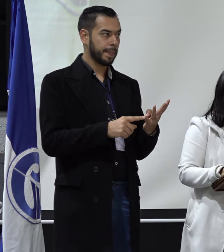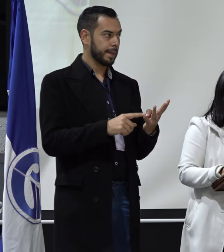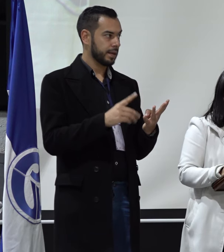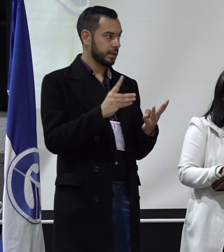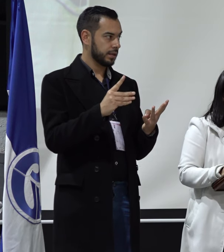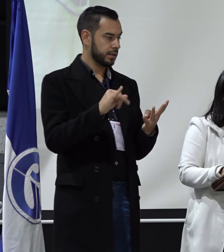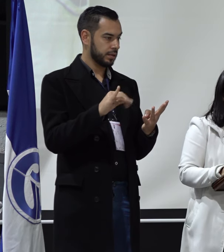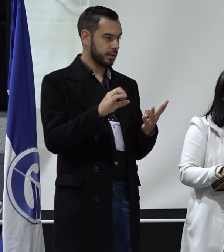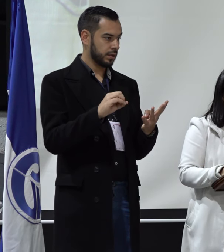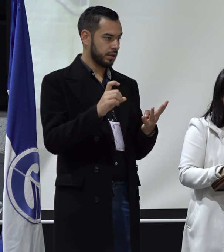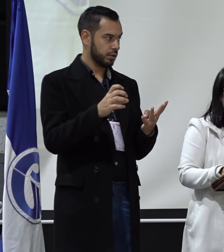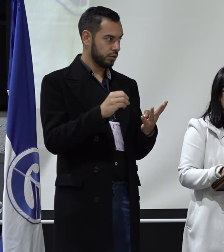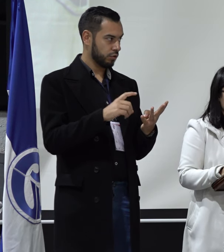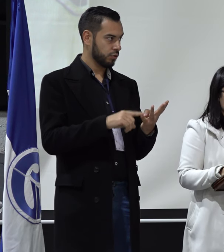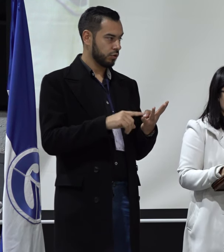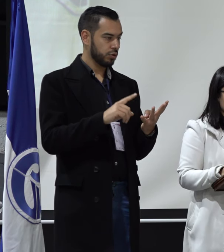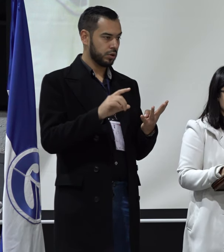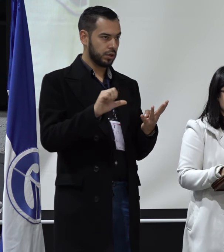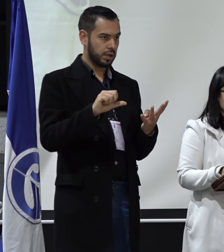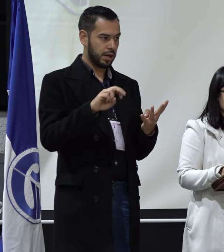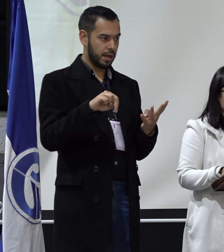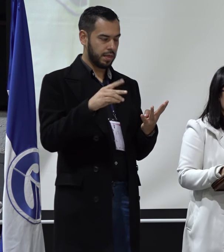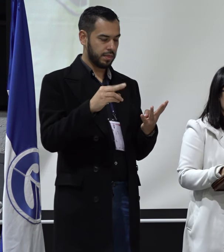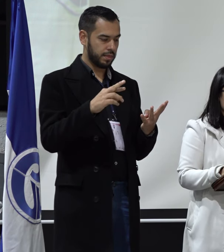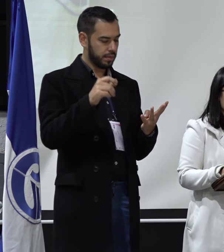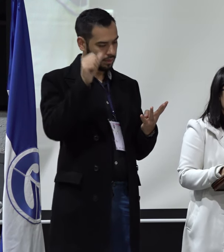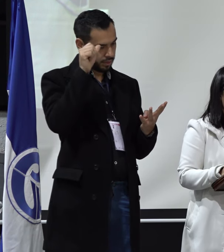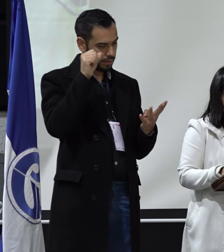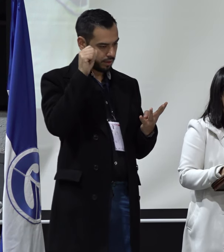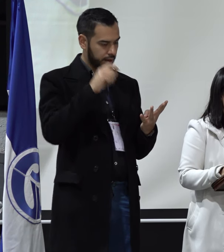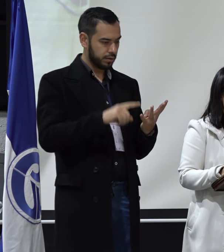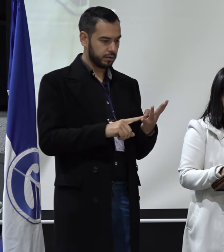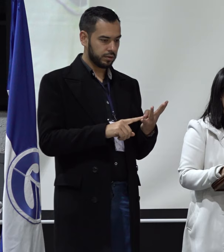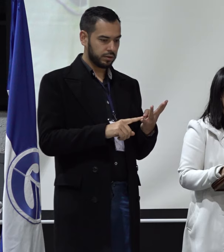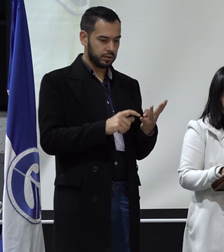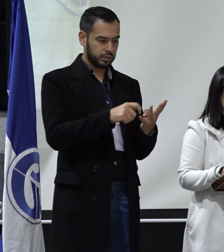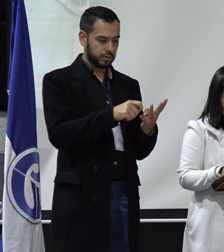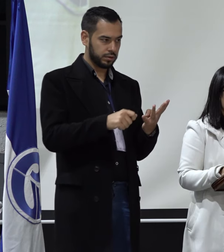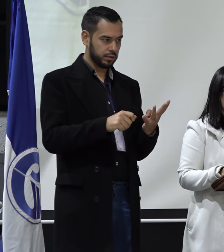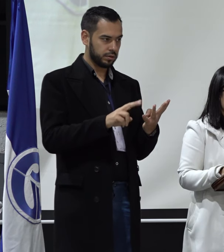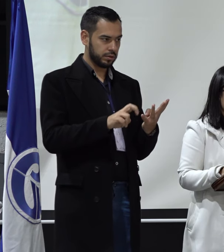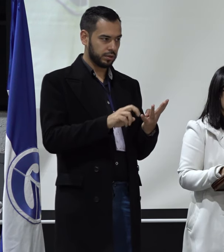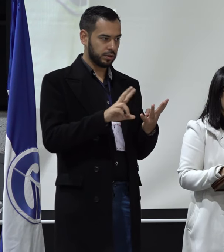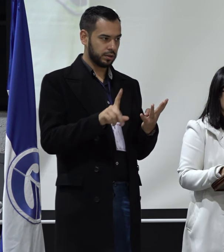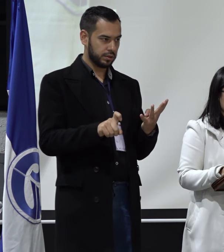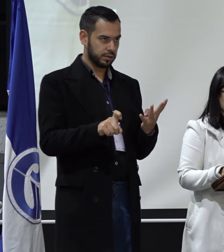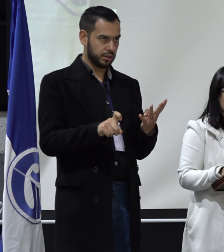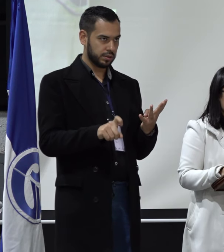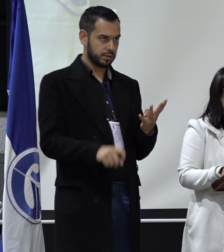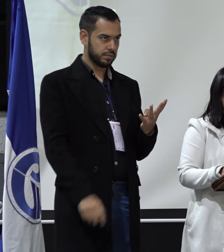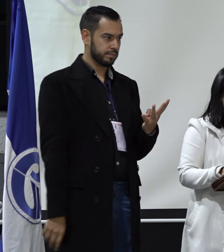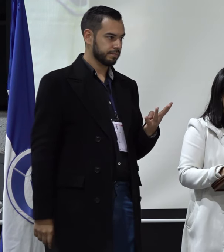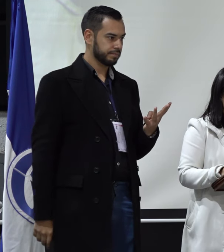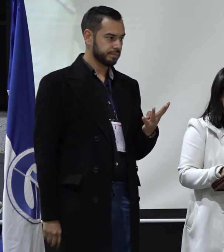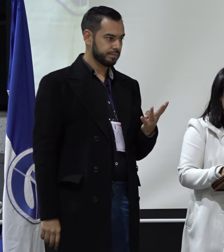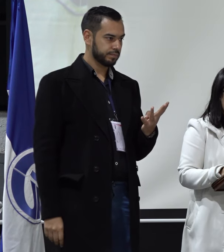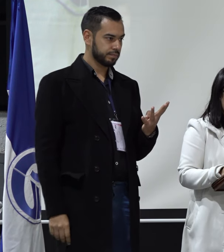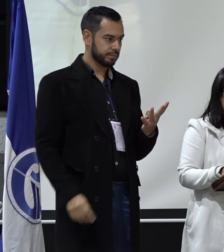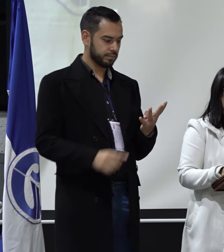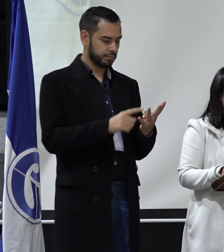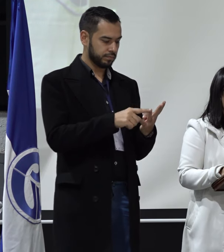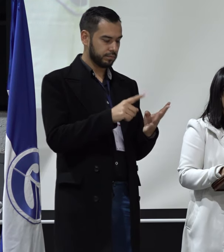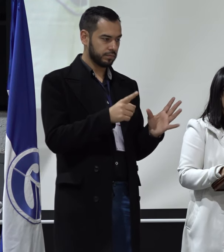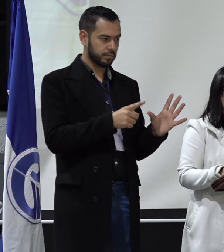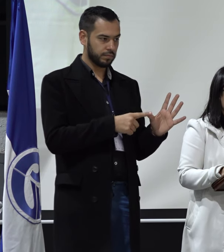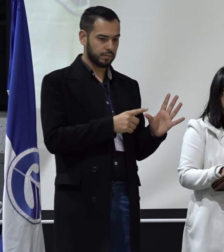Diego Hermit Carredor López y Andrea Inés Méndez La Torre, con un total de 76 votos. Votos